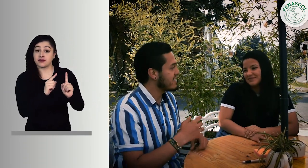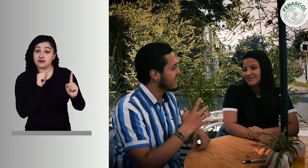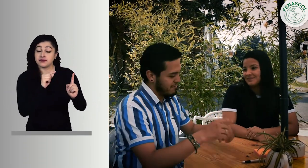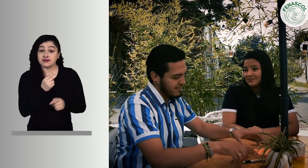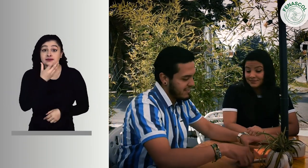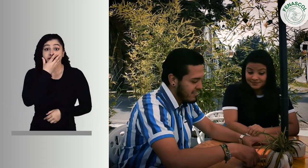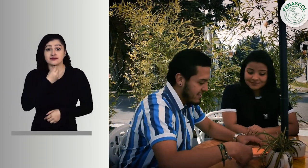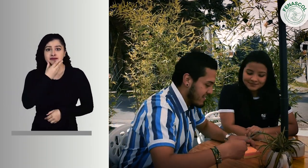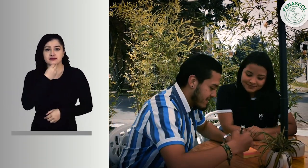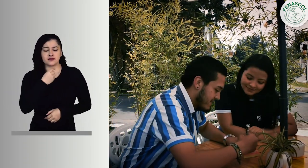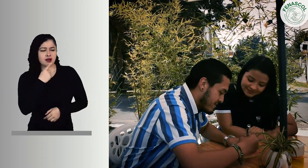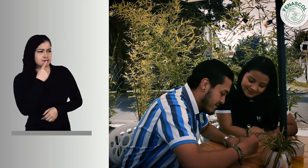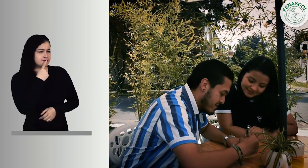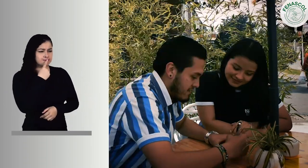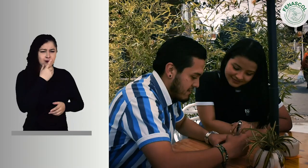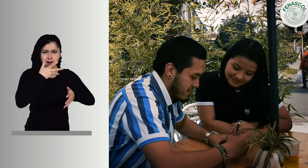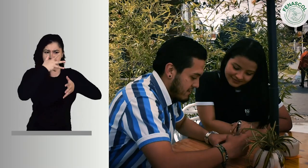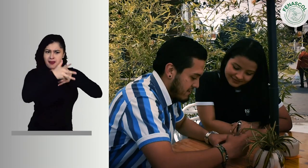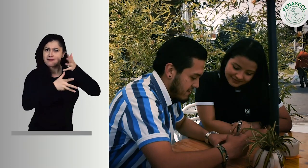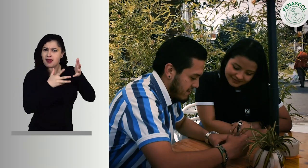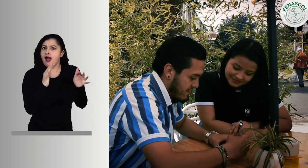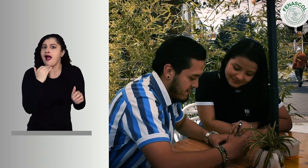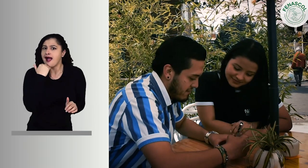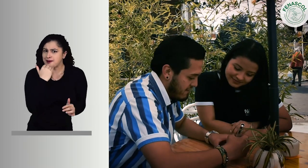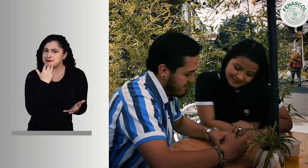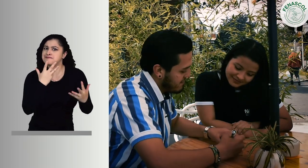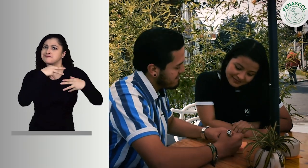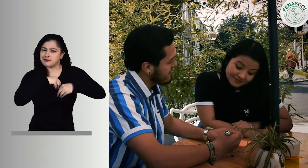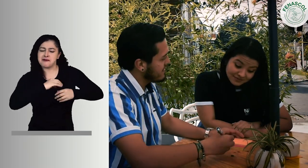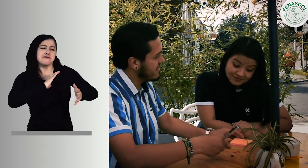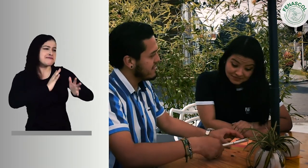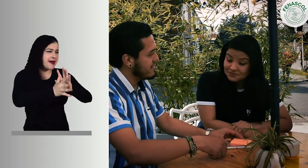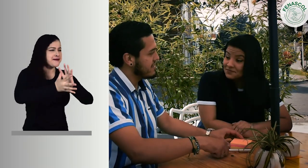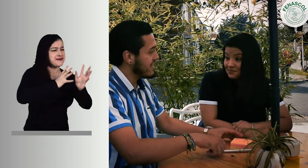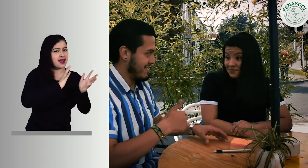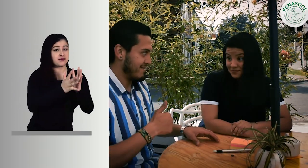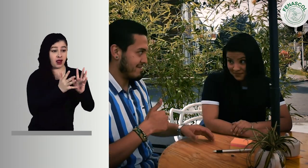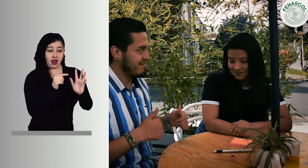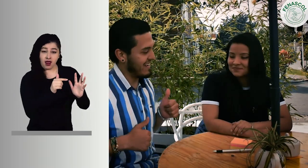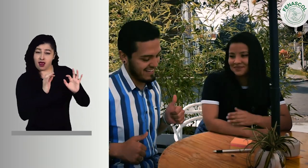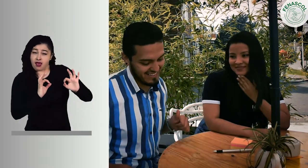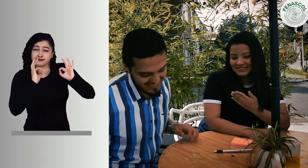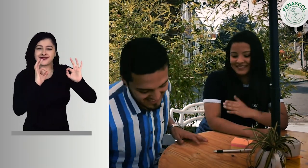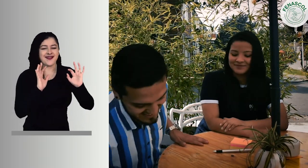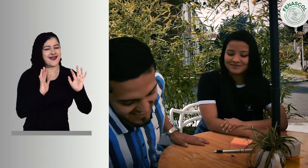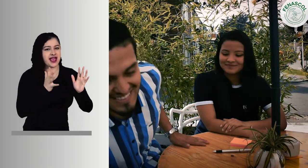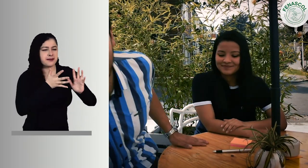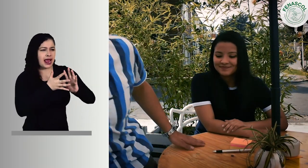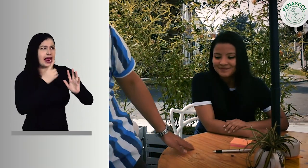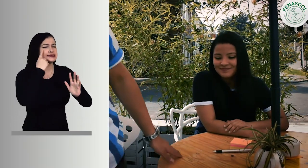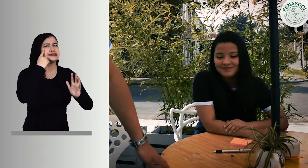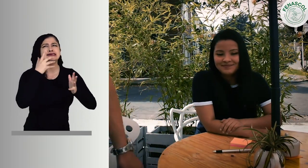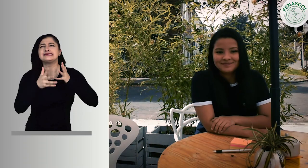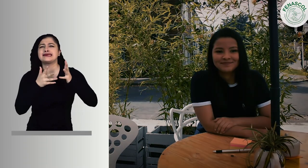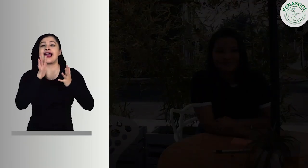Aunque Camilo sabe lengua de señas, a veces le es necesario usar papel y lápiz,